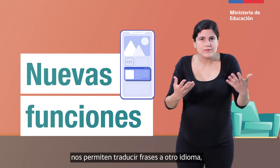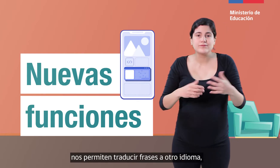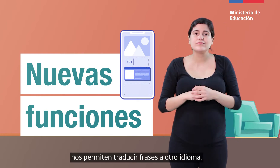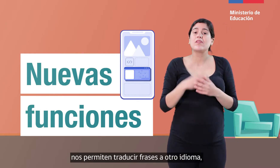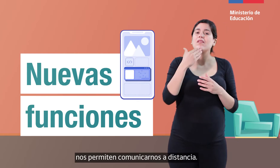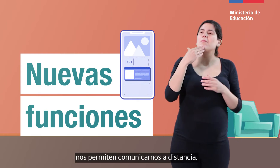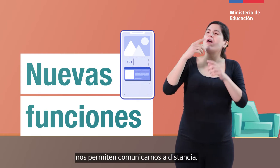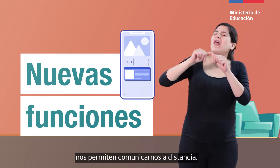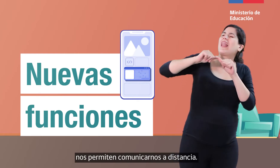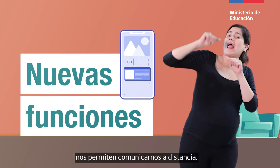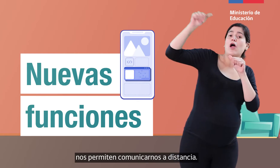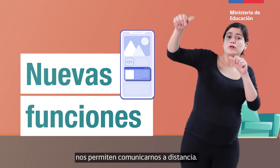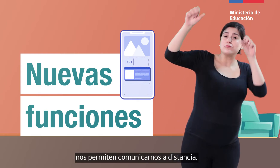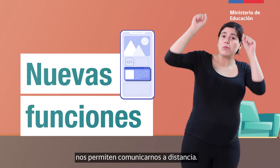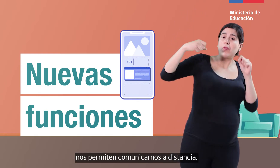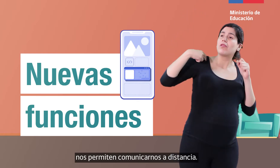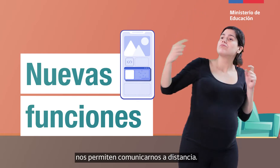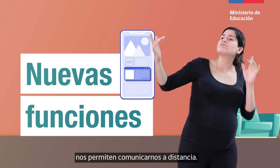nos permiten comunicarnos a distancia.